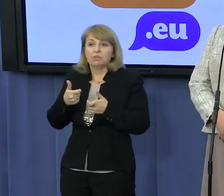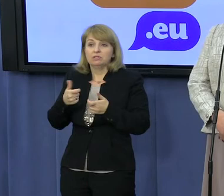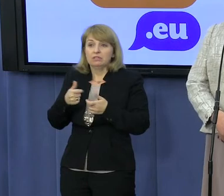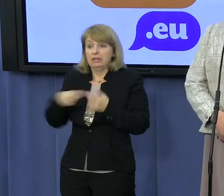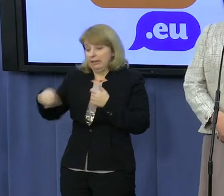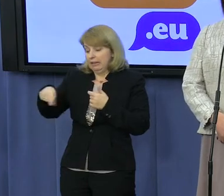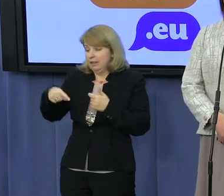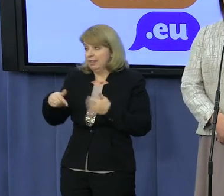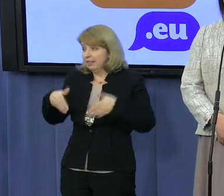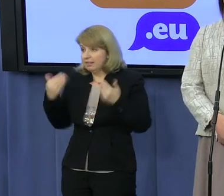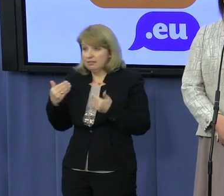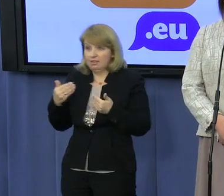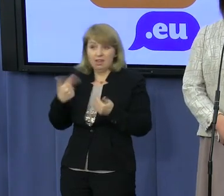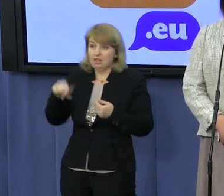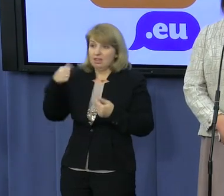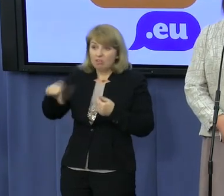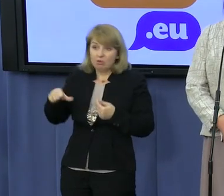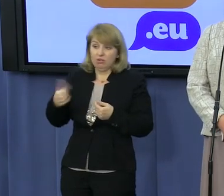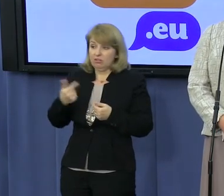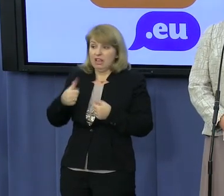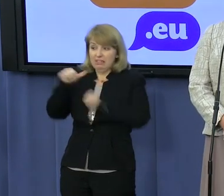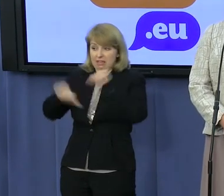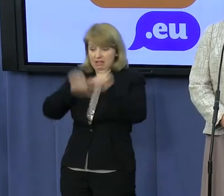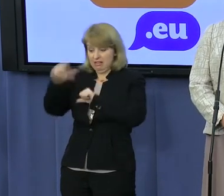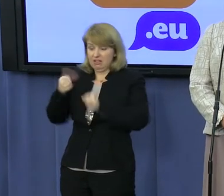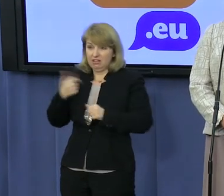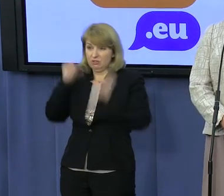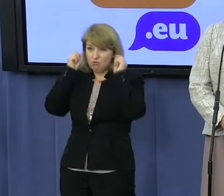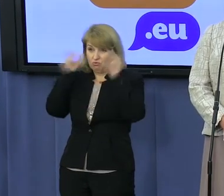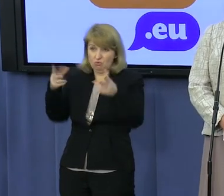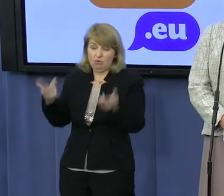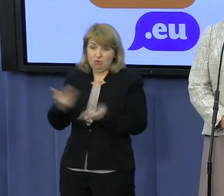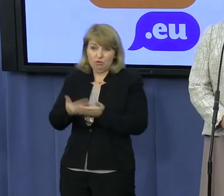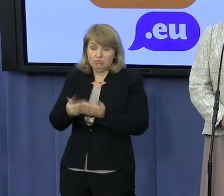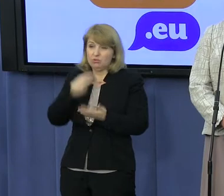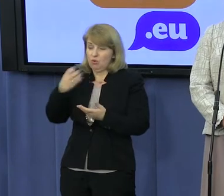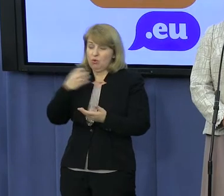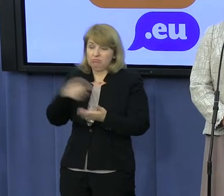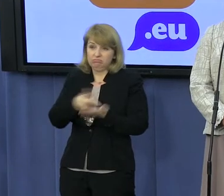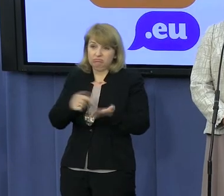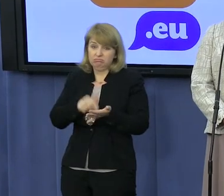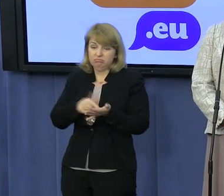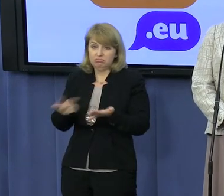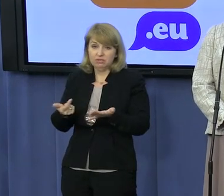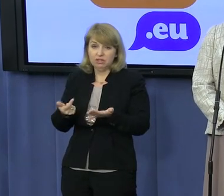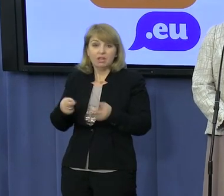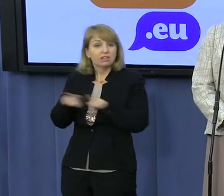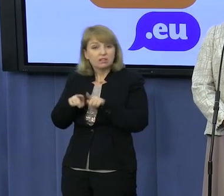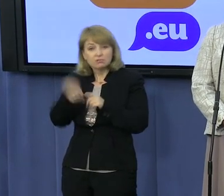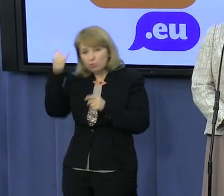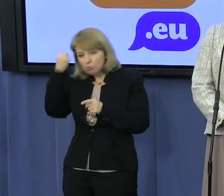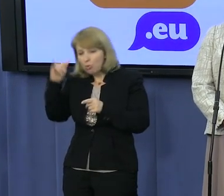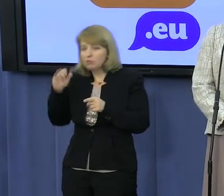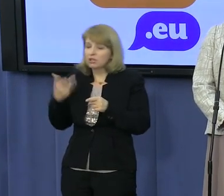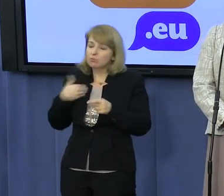dni, góra kilku tygodni. Więc to jest trochę szokujące. Biorąc pod uwagę też liczbę pomyłek, kogo gdzie pochowano